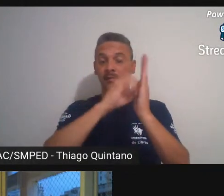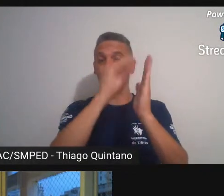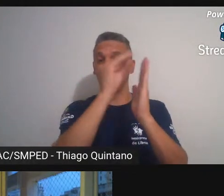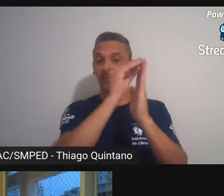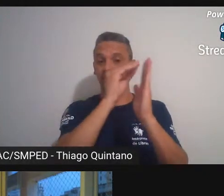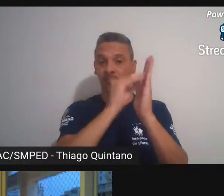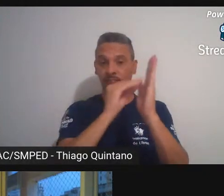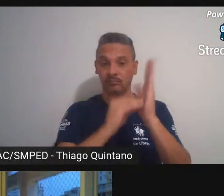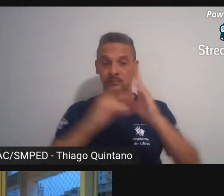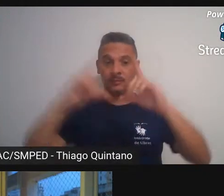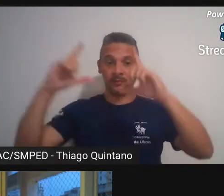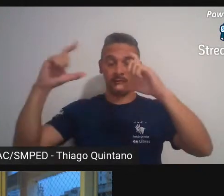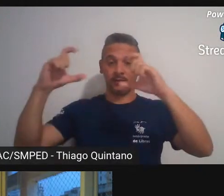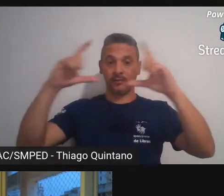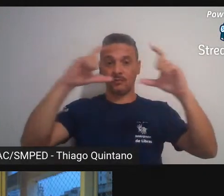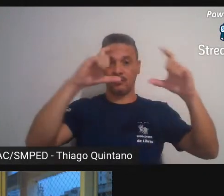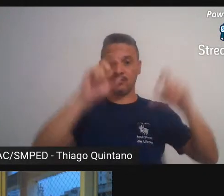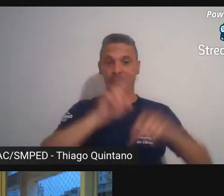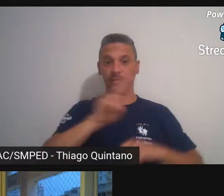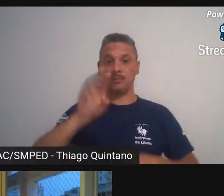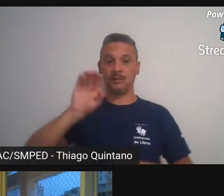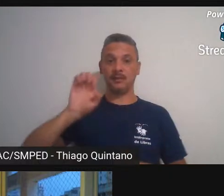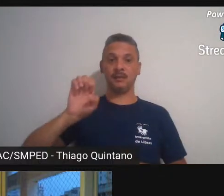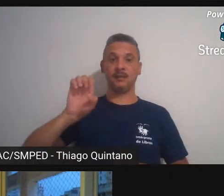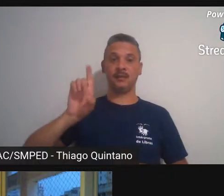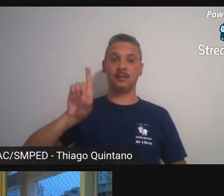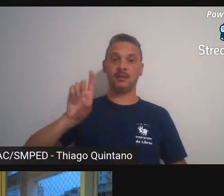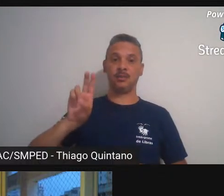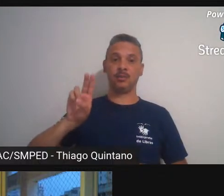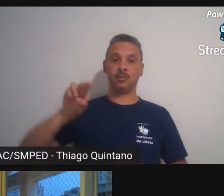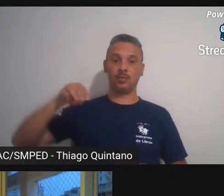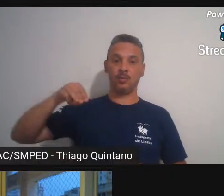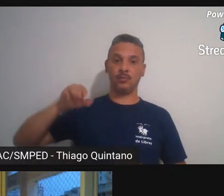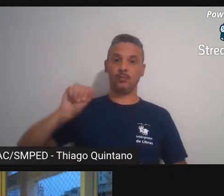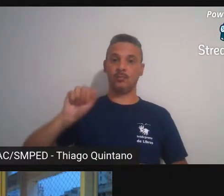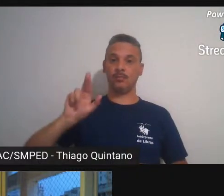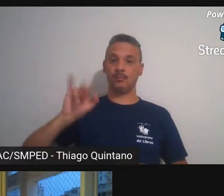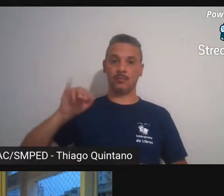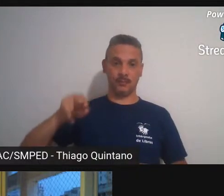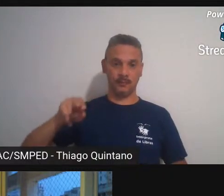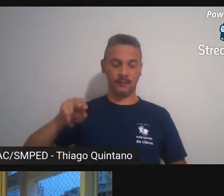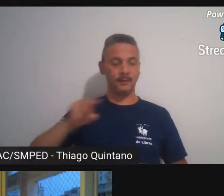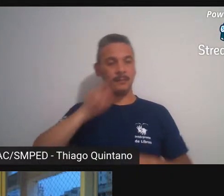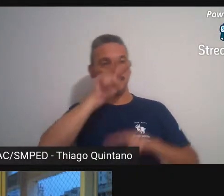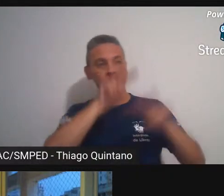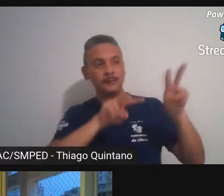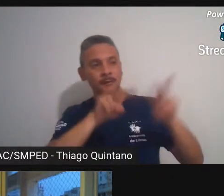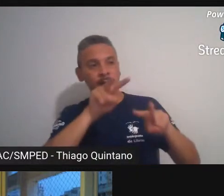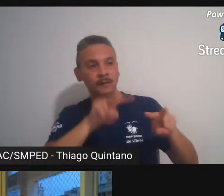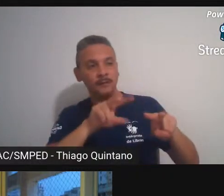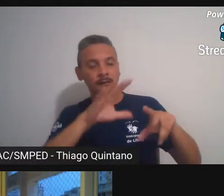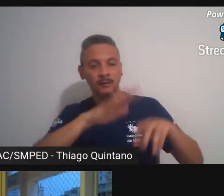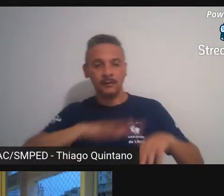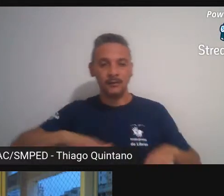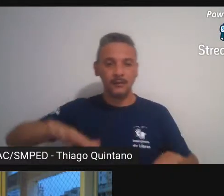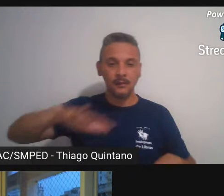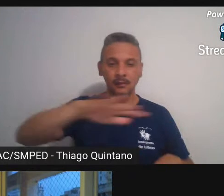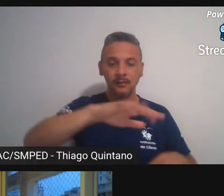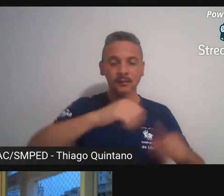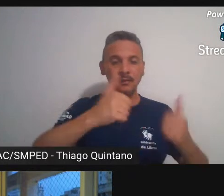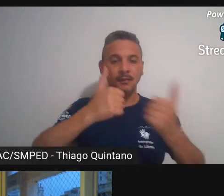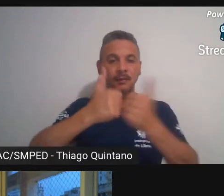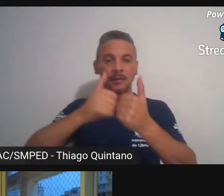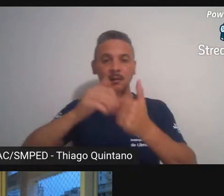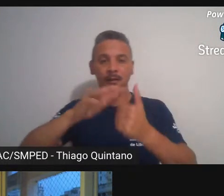fotógrafo e artista Edu Marim que tratava da subjetividade num raio de um quilômetro ao